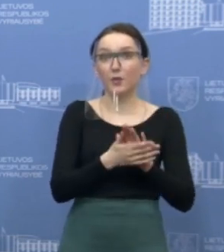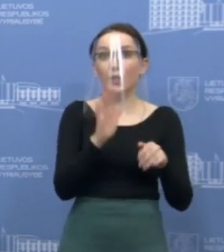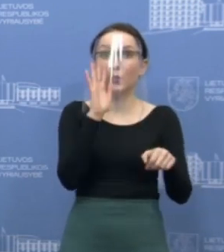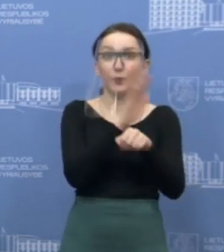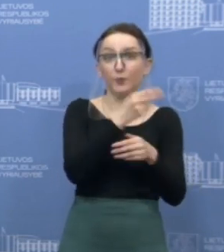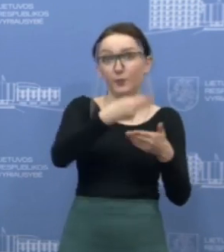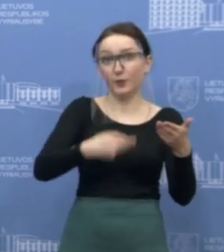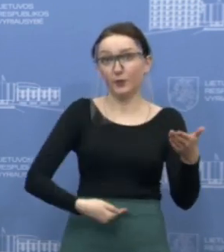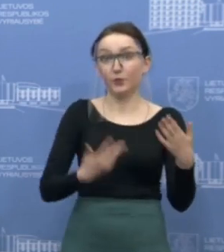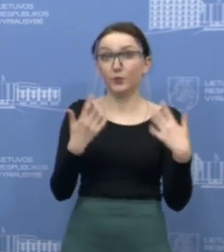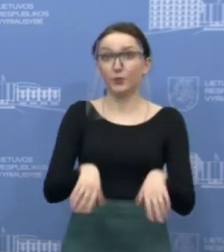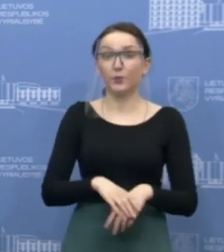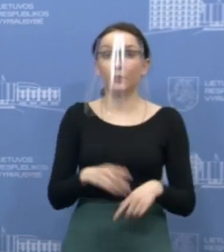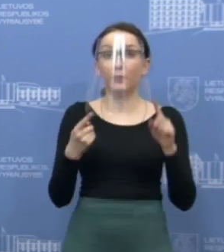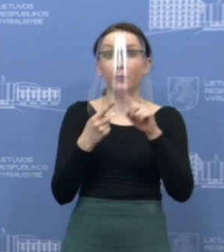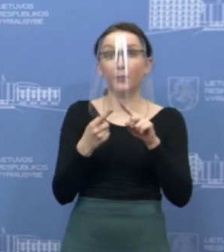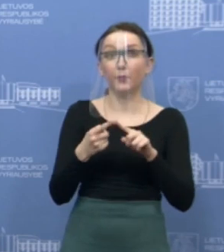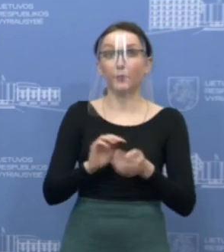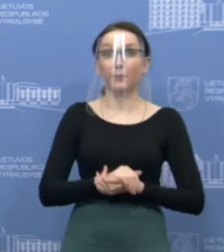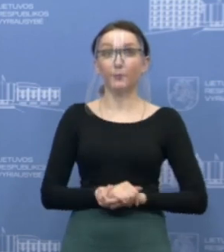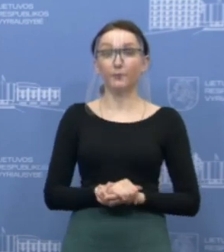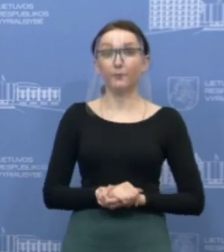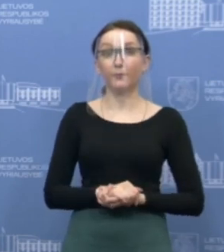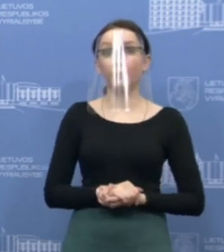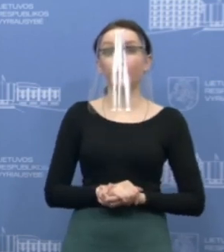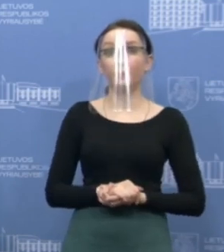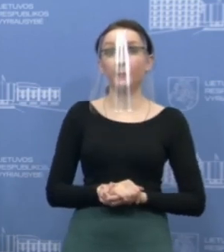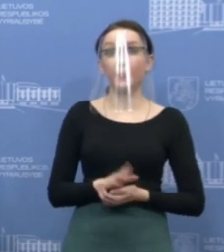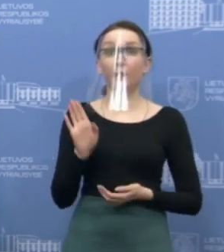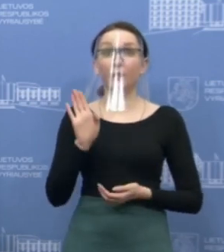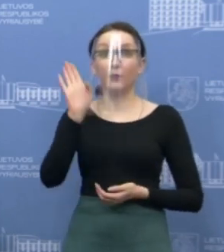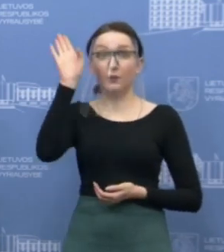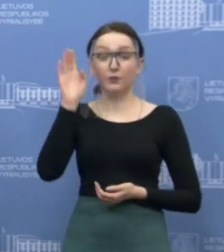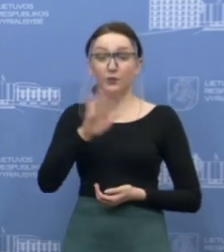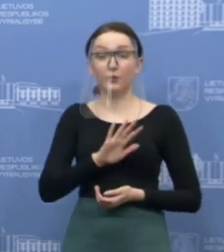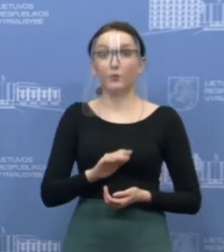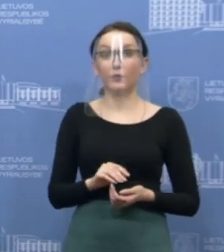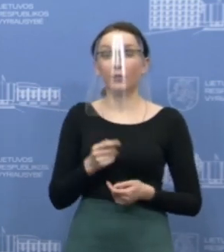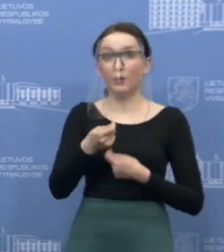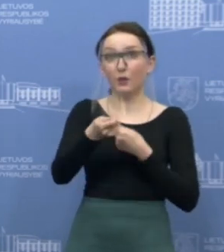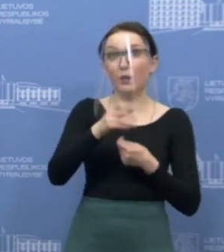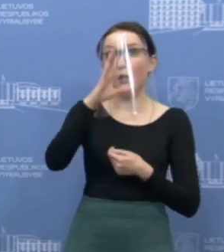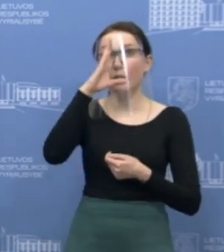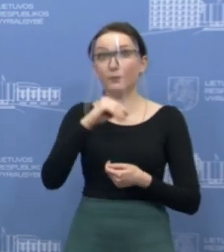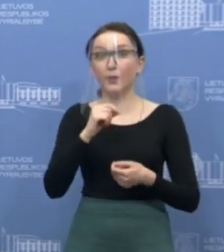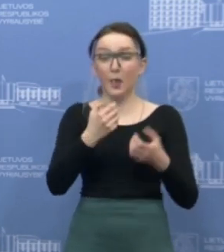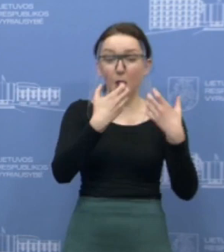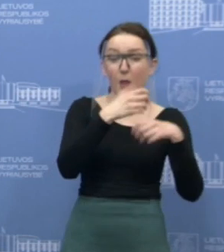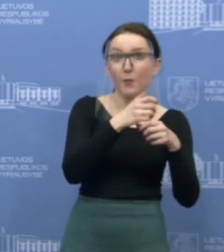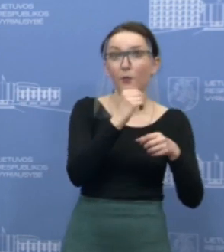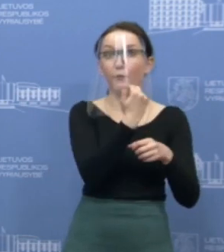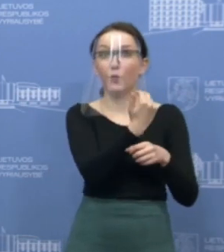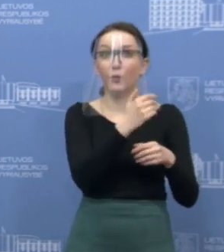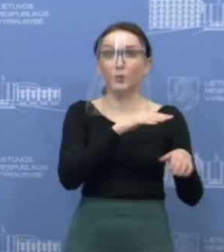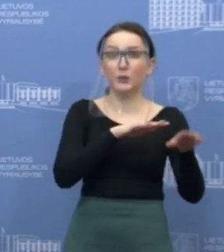sprendimus. Pirmiausia, tai kaip jau sakiau šį rytą, tam, kad galėtume suvaldyti geriau laboratorijų